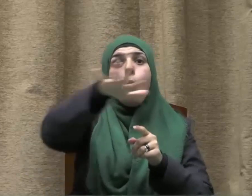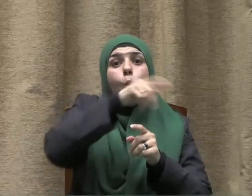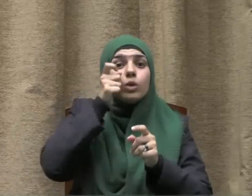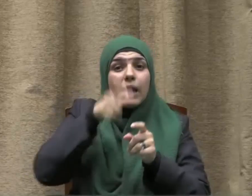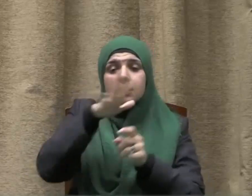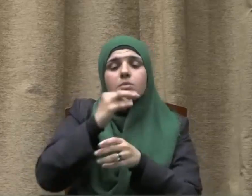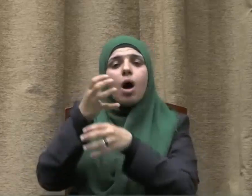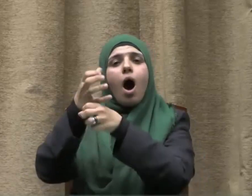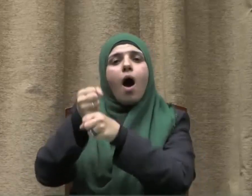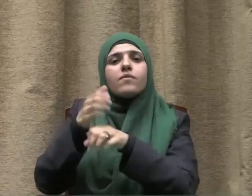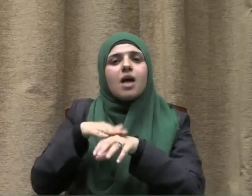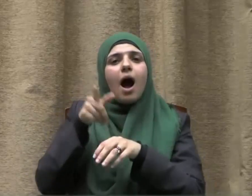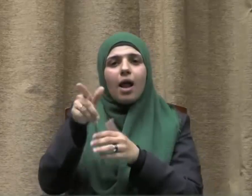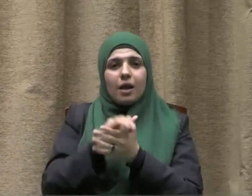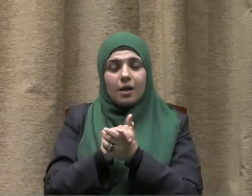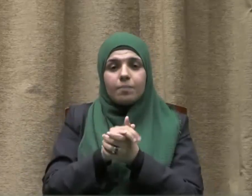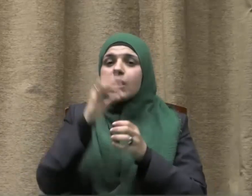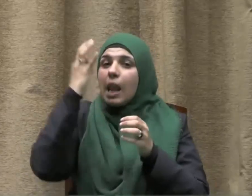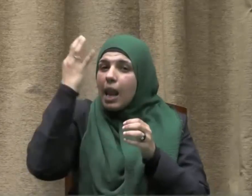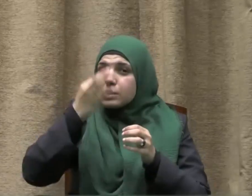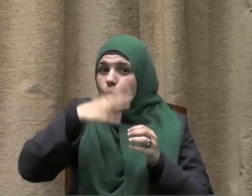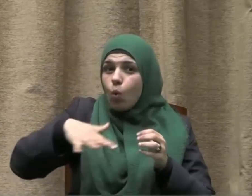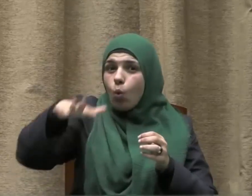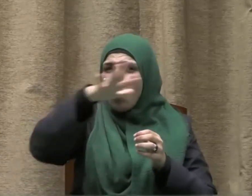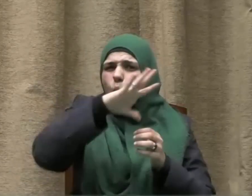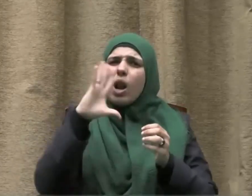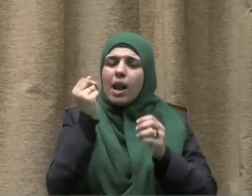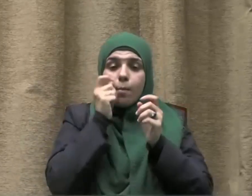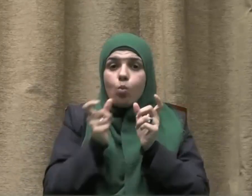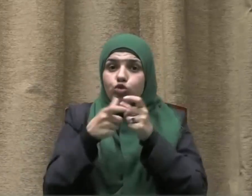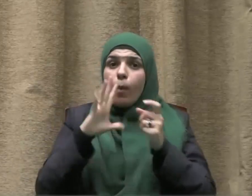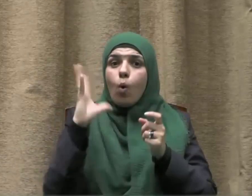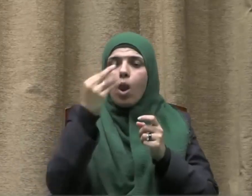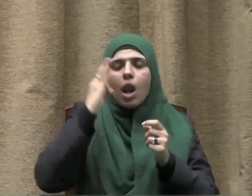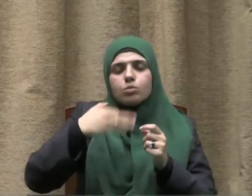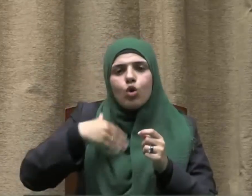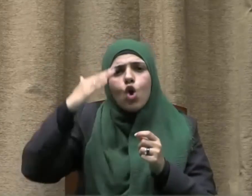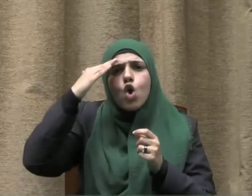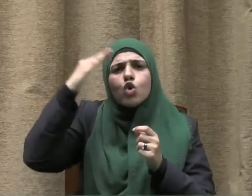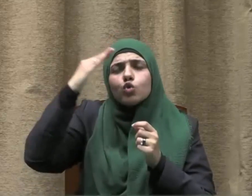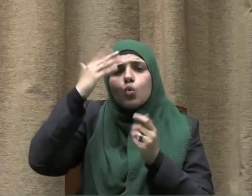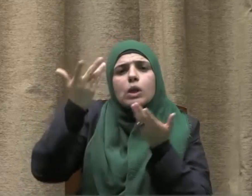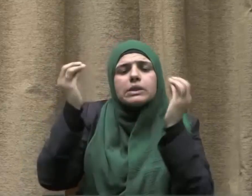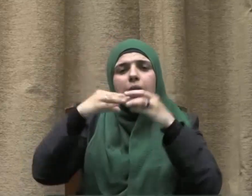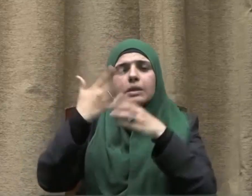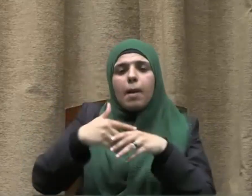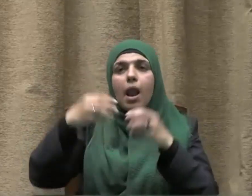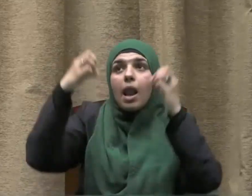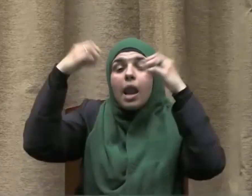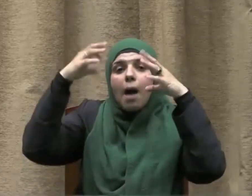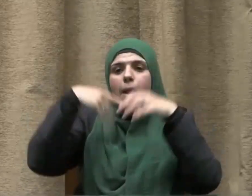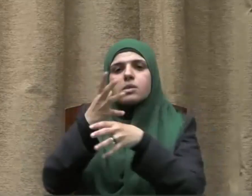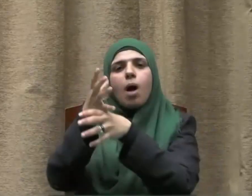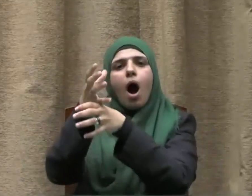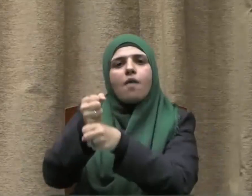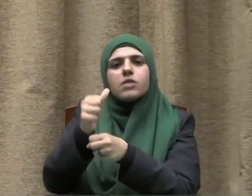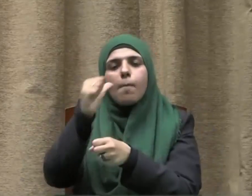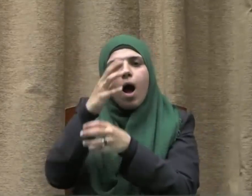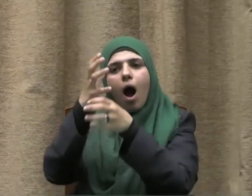عليها لذا يجب علينا جميعا أن نشكر هذه النعمة بالحفاظ عليها